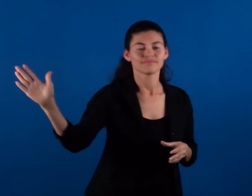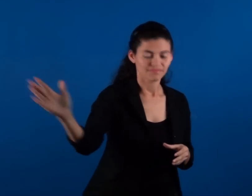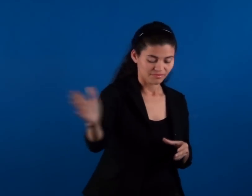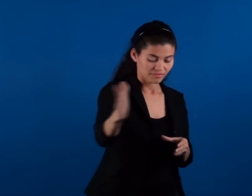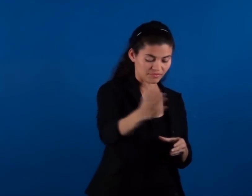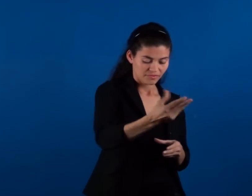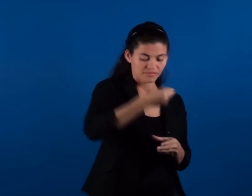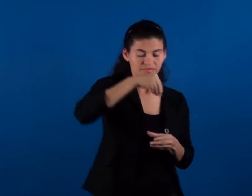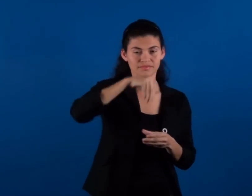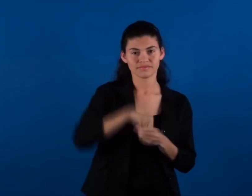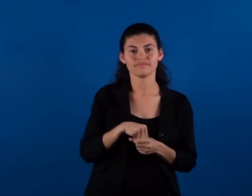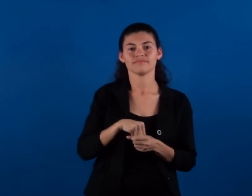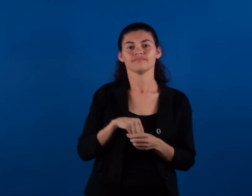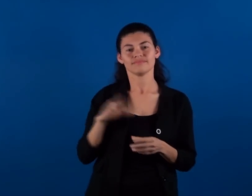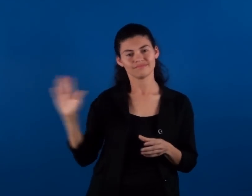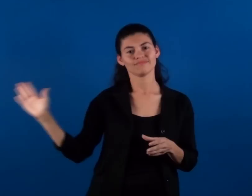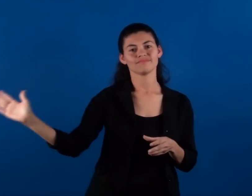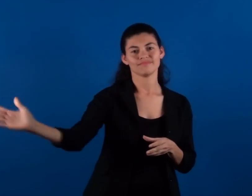todos, estamos